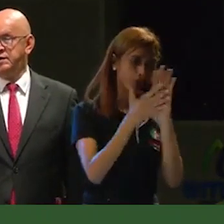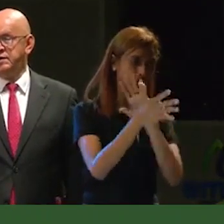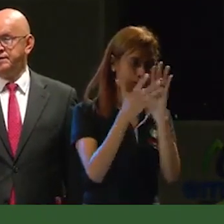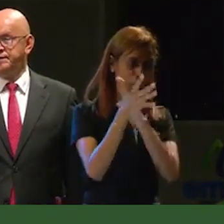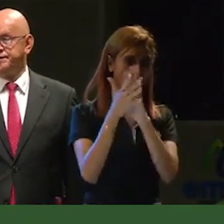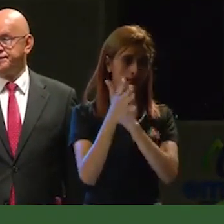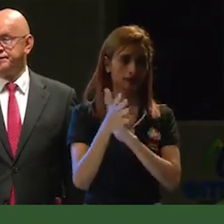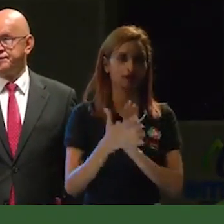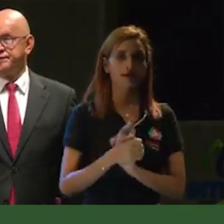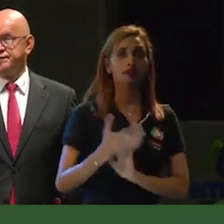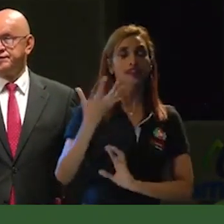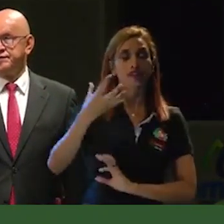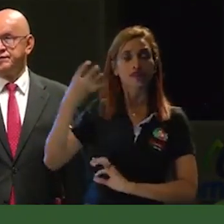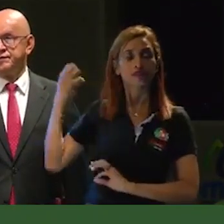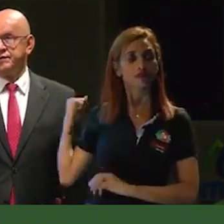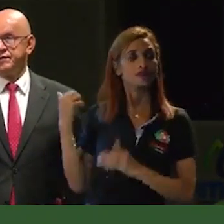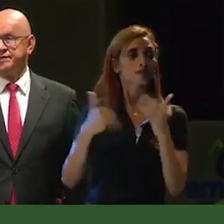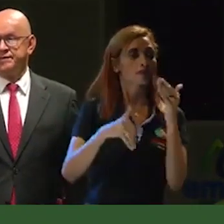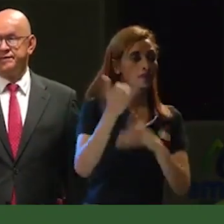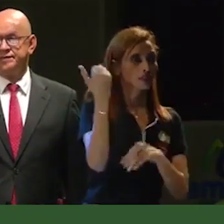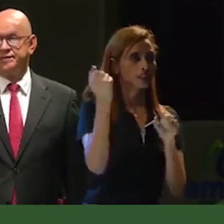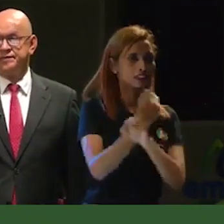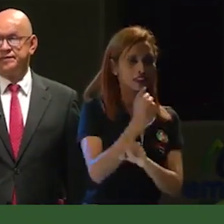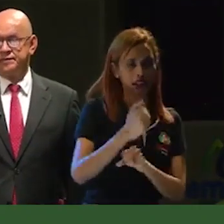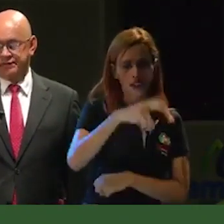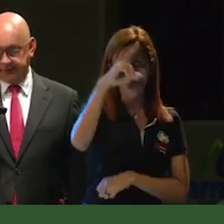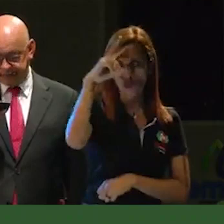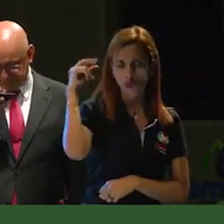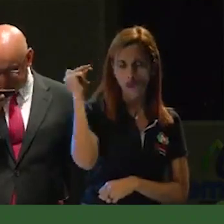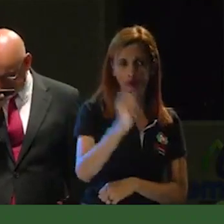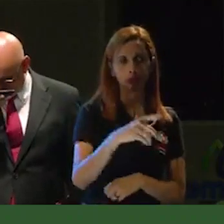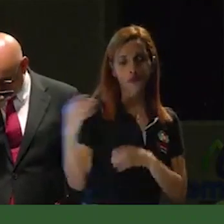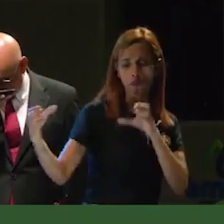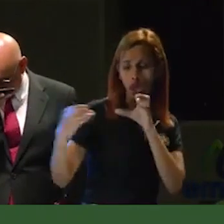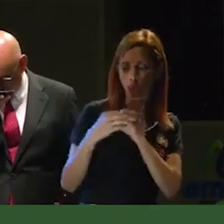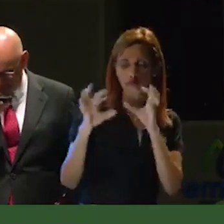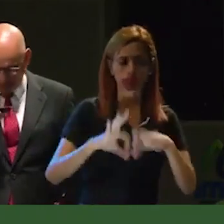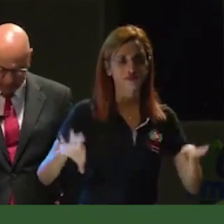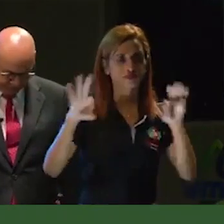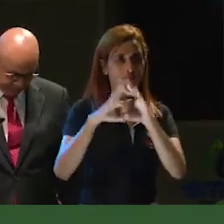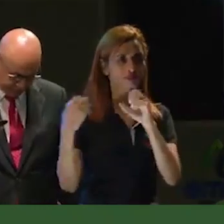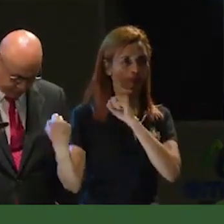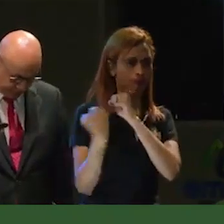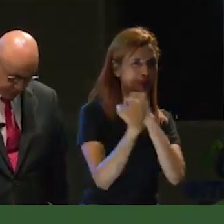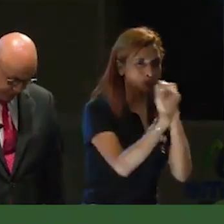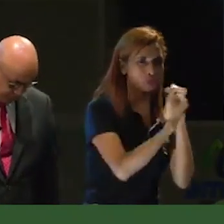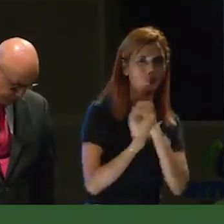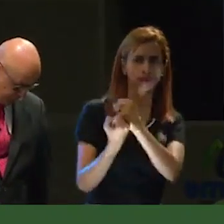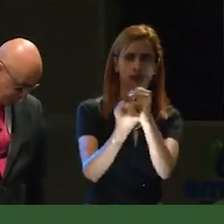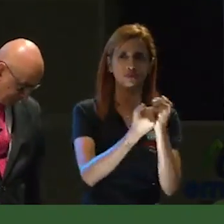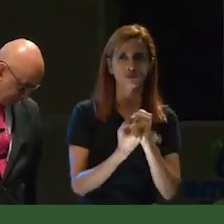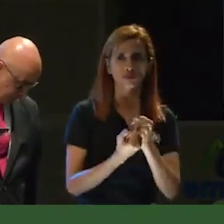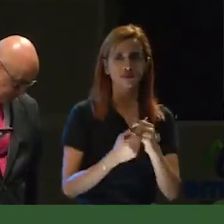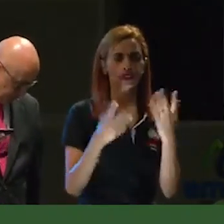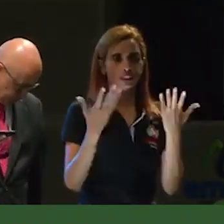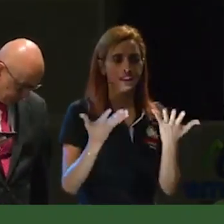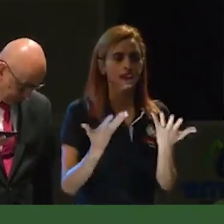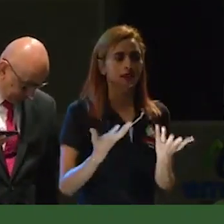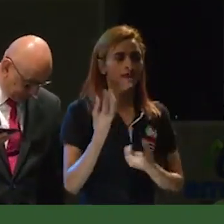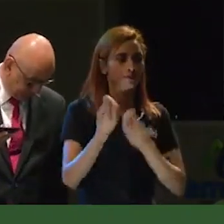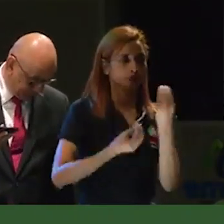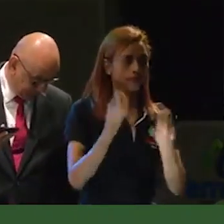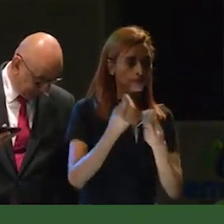Desde un tiempo atrás empezamos a trabajar muy fuerte. Con un equipo importante de colaboradores, que nos permitió